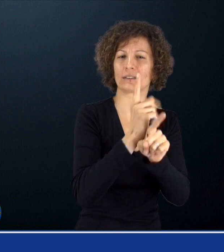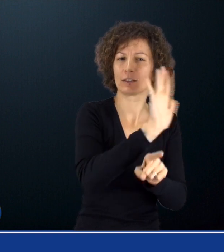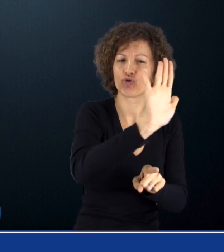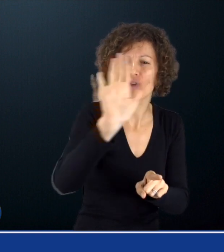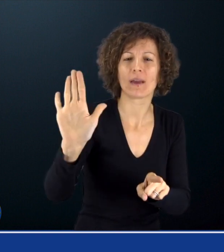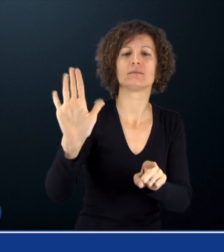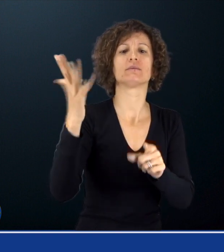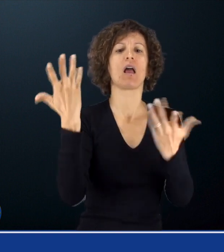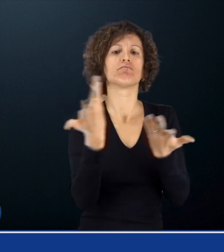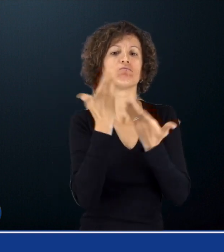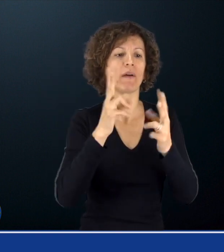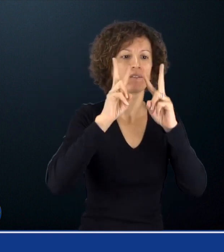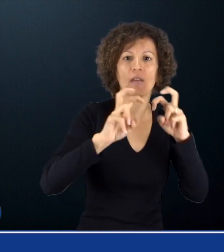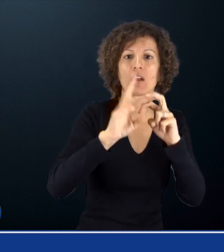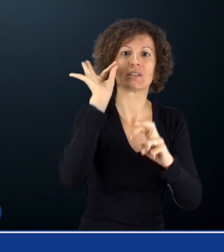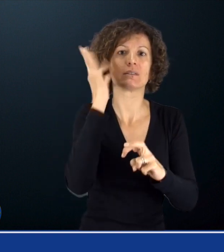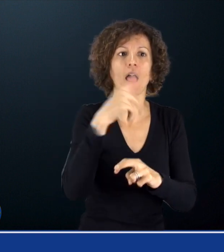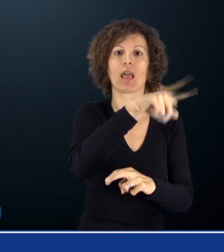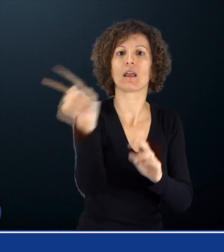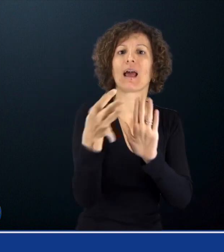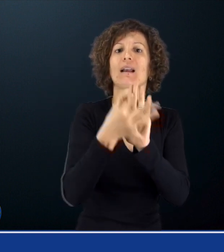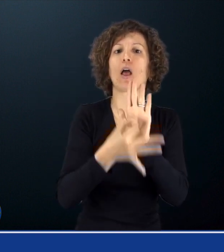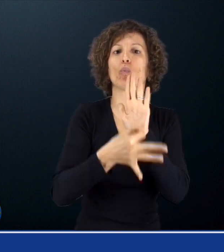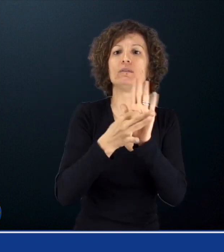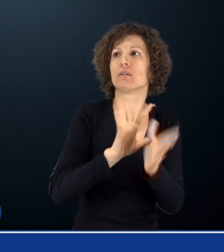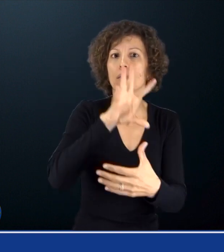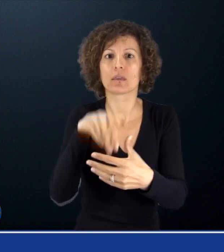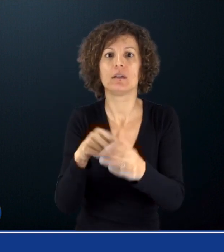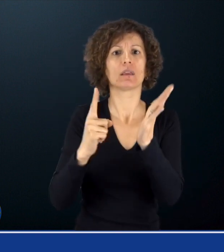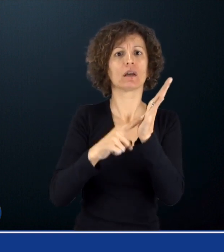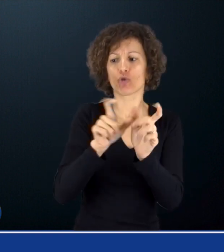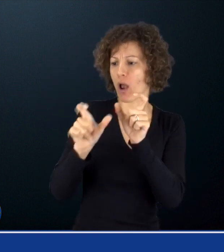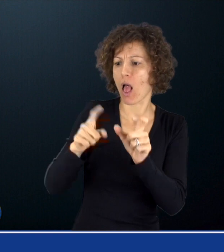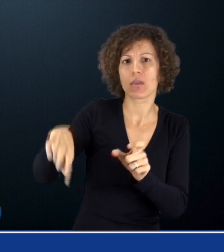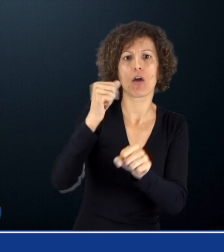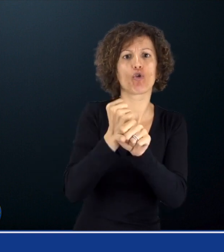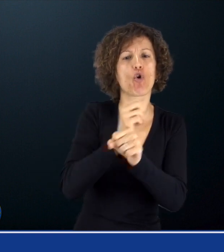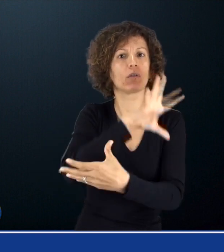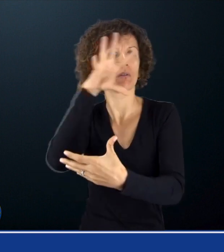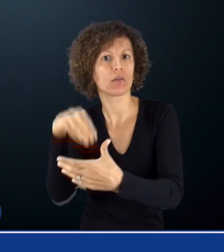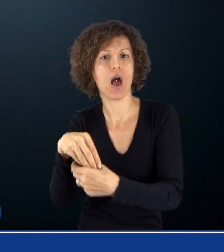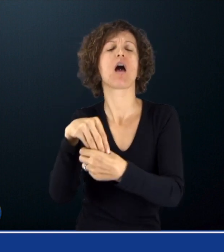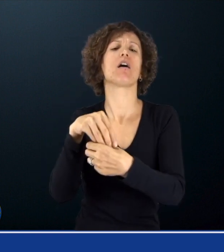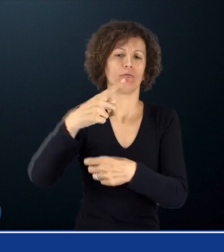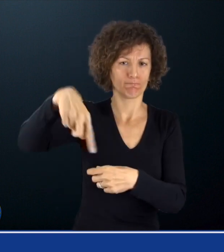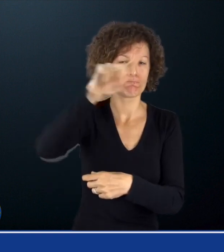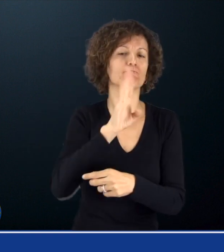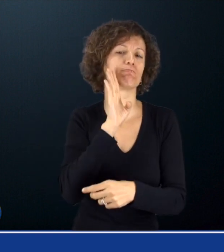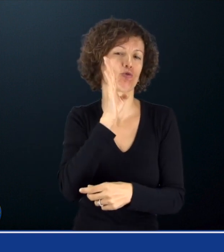e di far parte delle categorie aventi diritto Tutti i requisiti verranno comunque controllati ed accertati da INPS